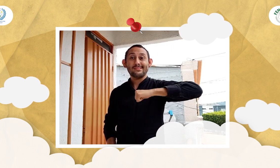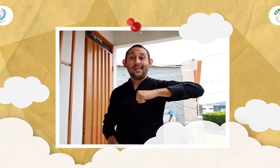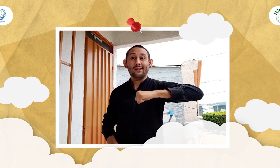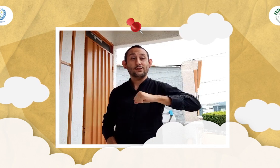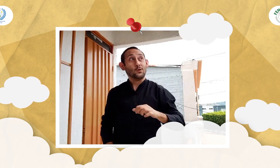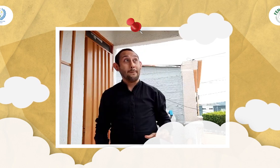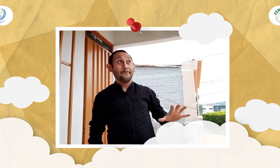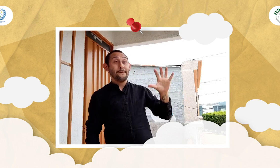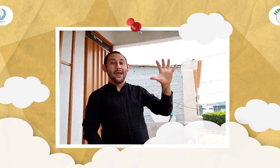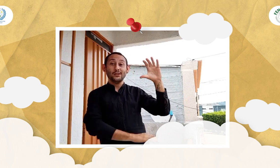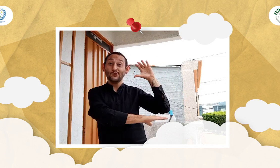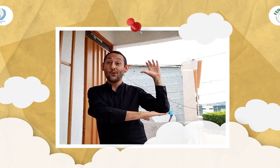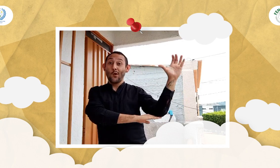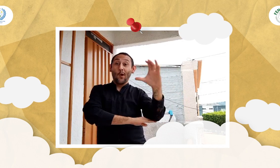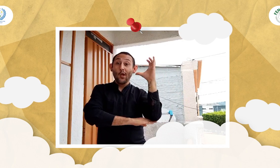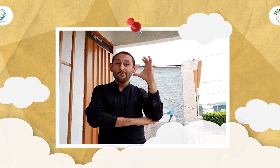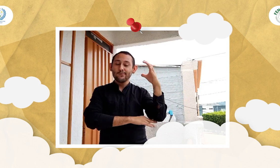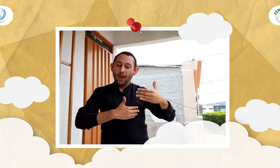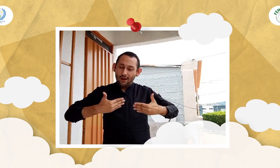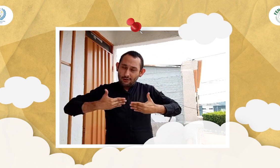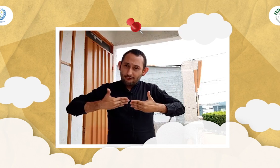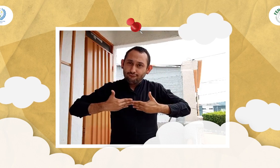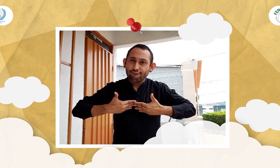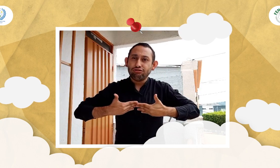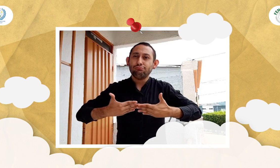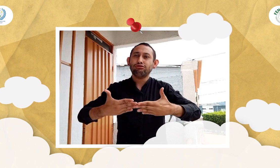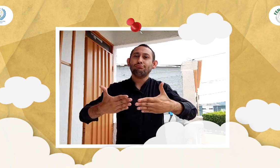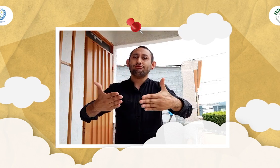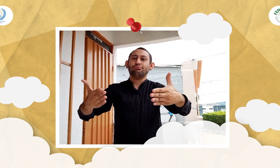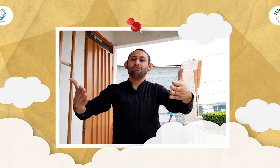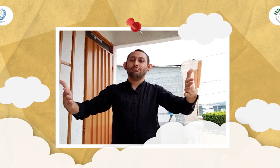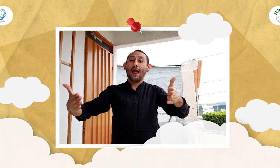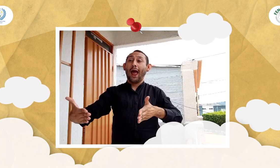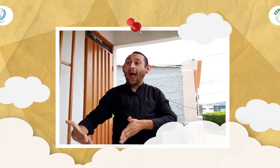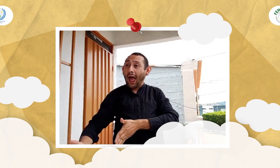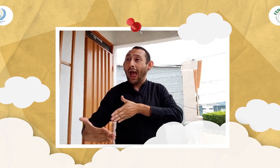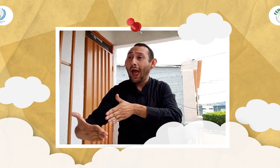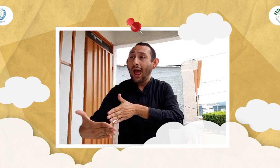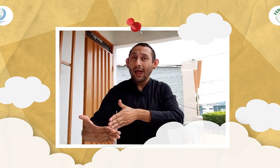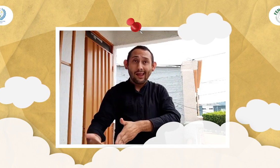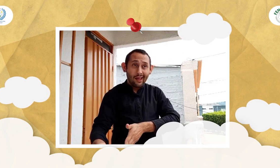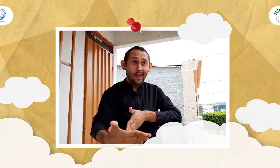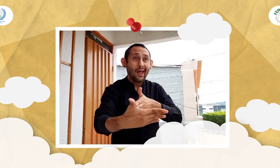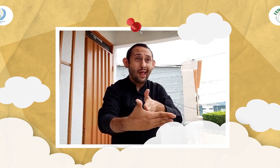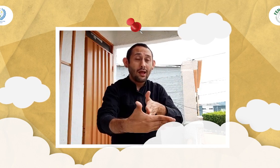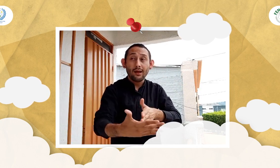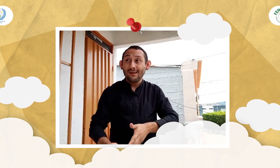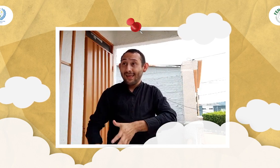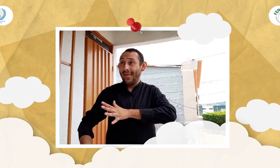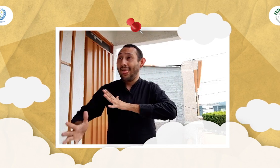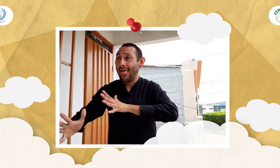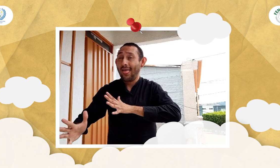reconocer derechos, no tener barreras, no tener barreras comunicativas,